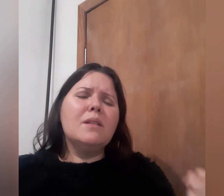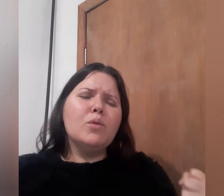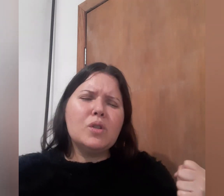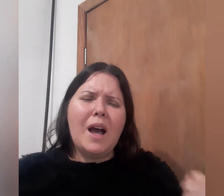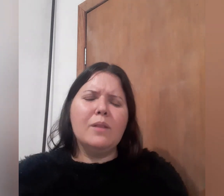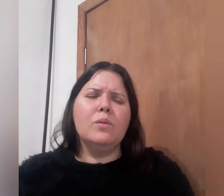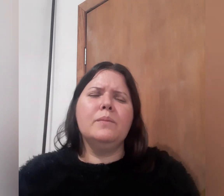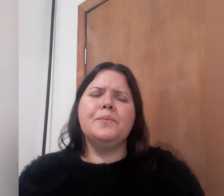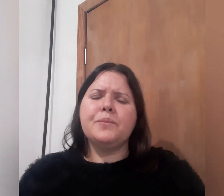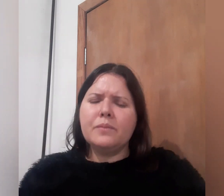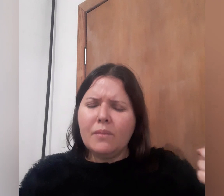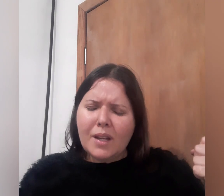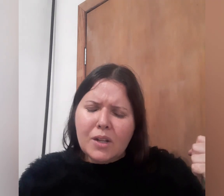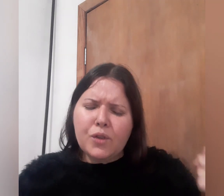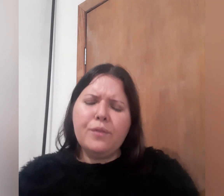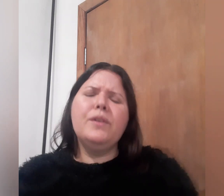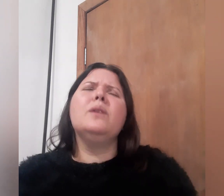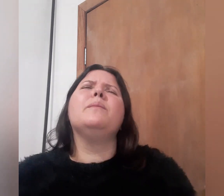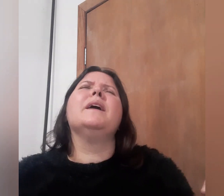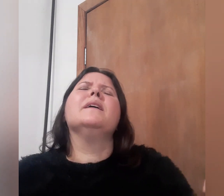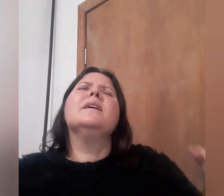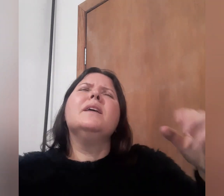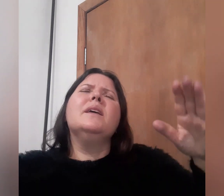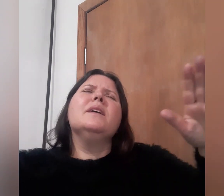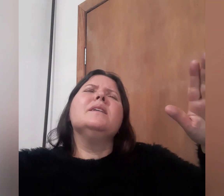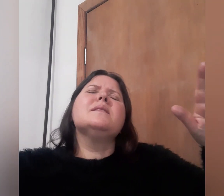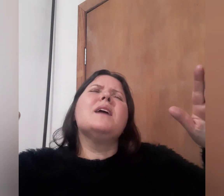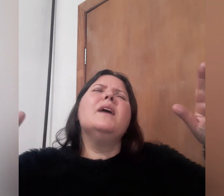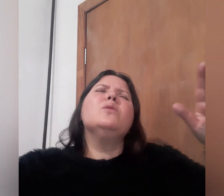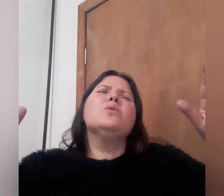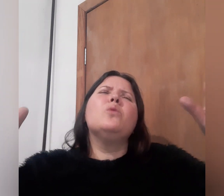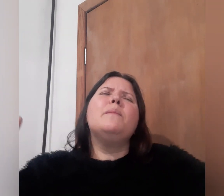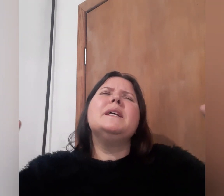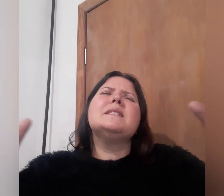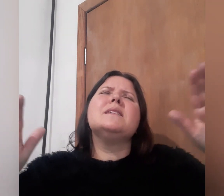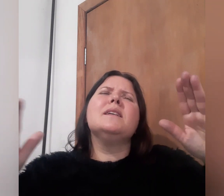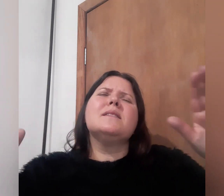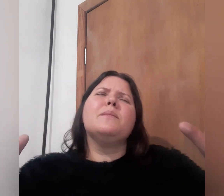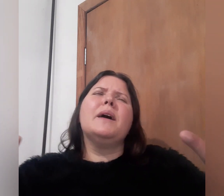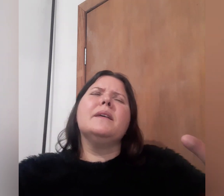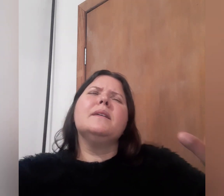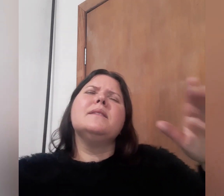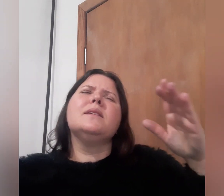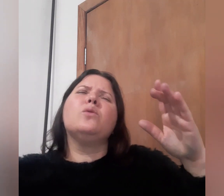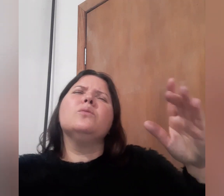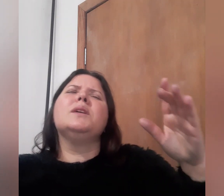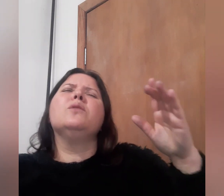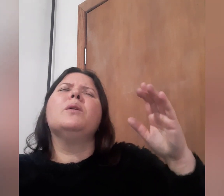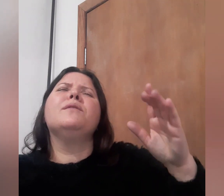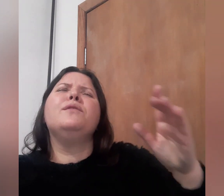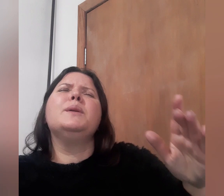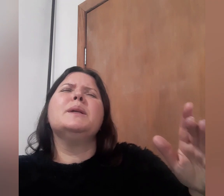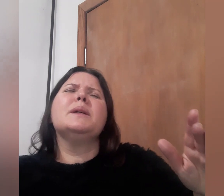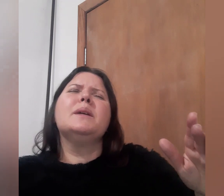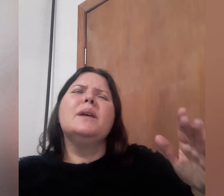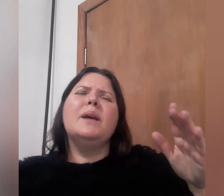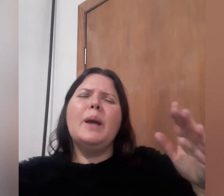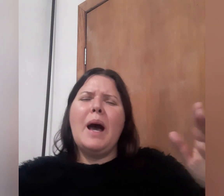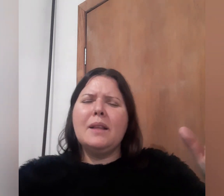Te buscado. Este filho, Pai, que saiu da Tua presença, Pai, e se encontra em uma vida errada,